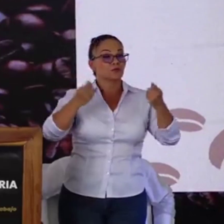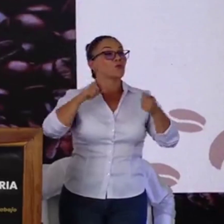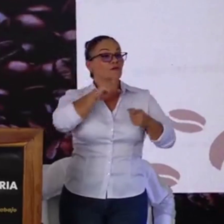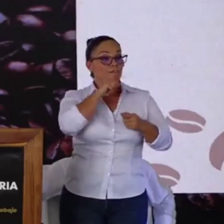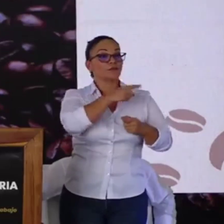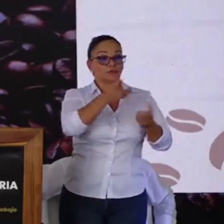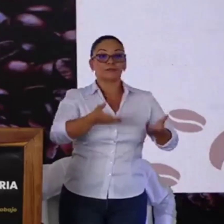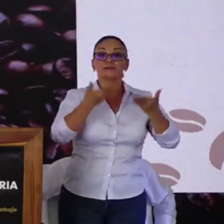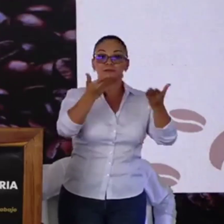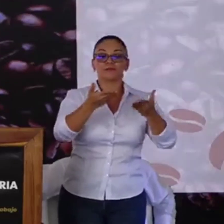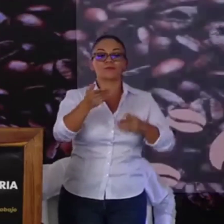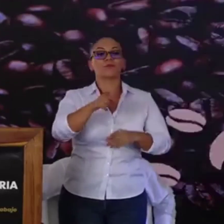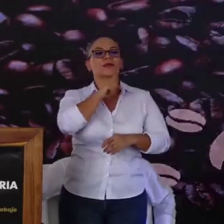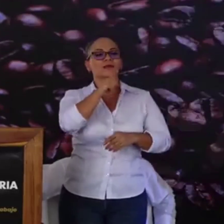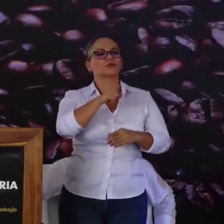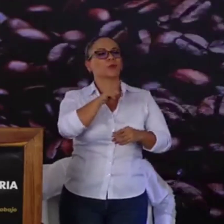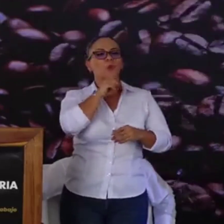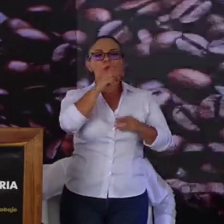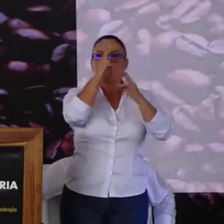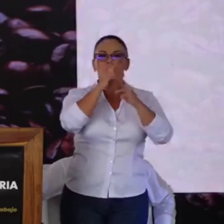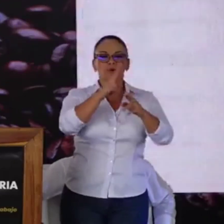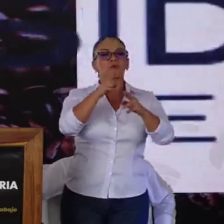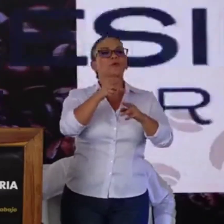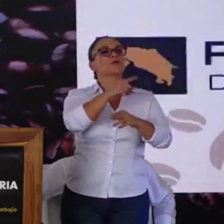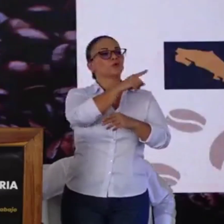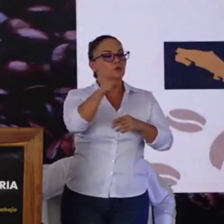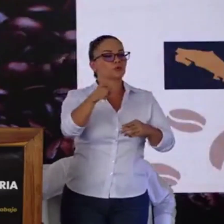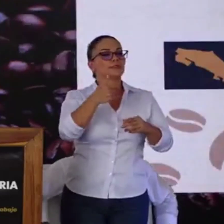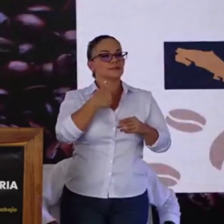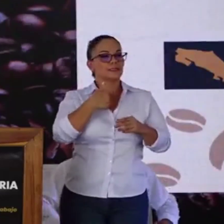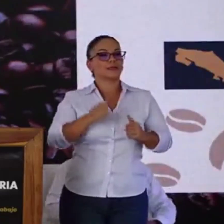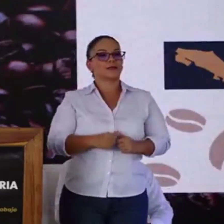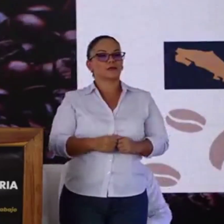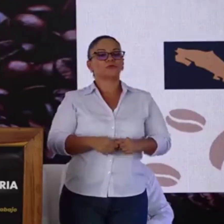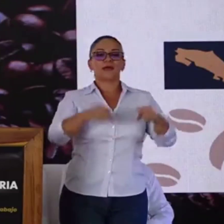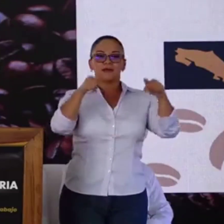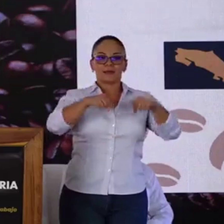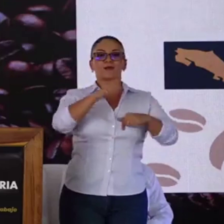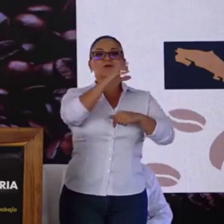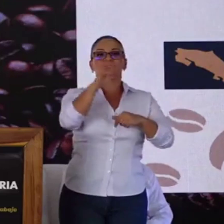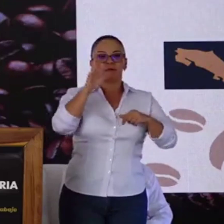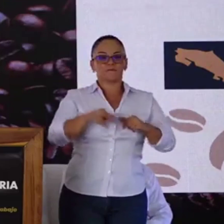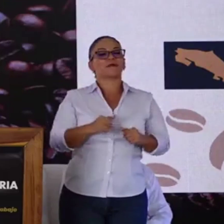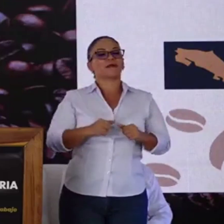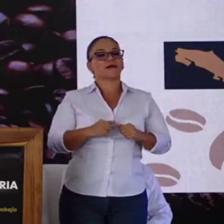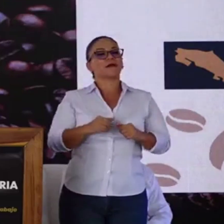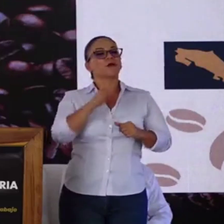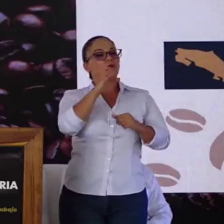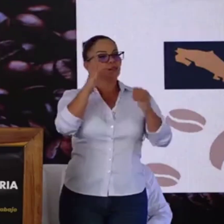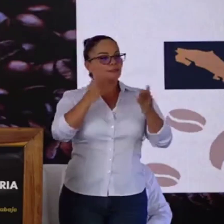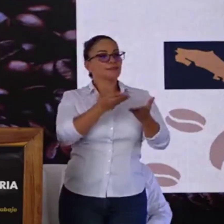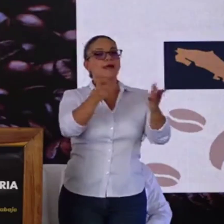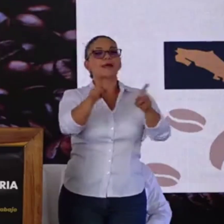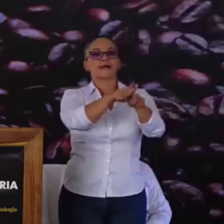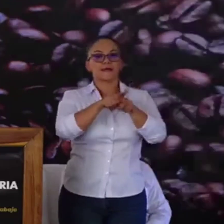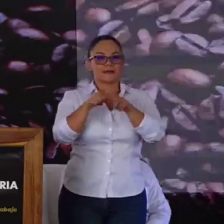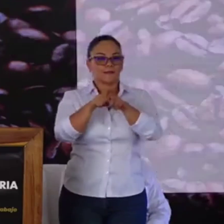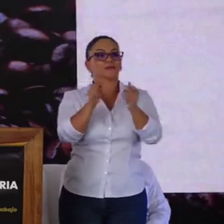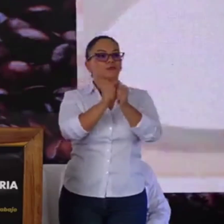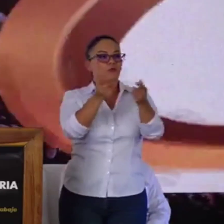porque es un privilegio tenerlos a ustedes en Costa Rica y ser compatriotas de ustedes.